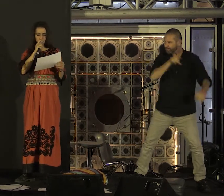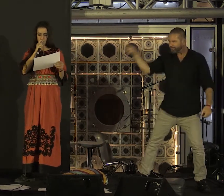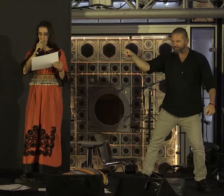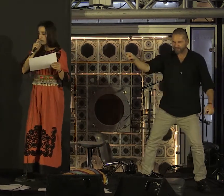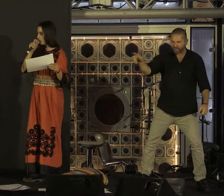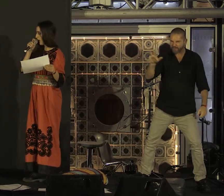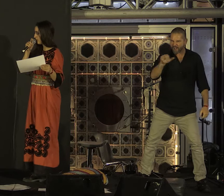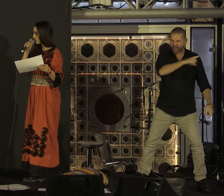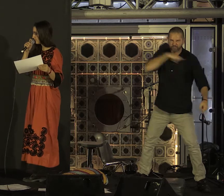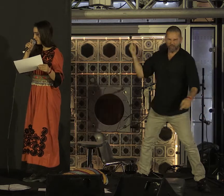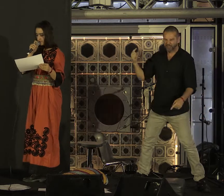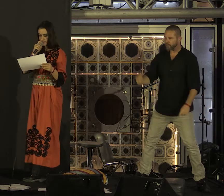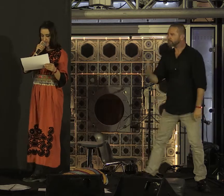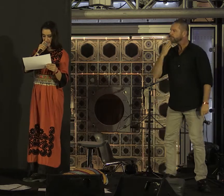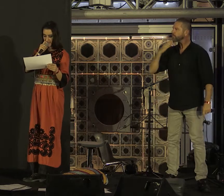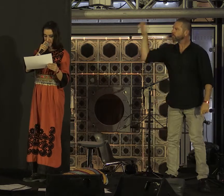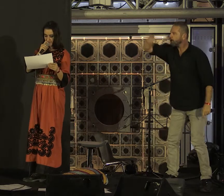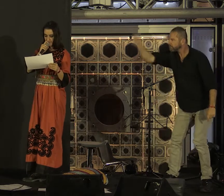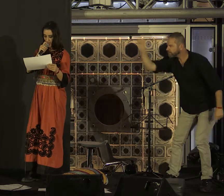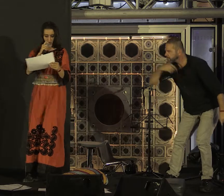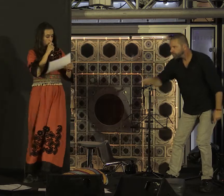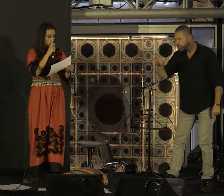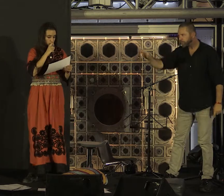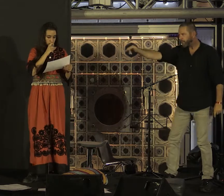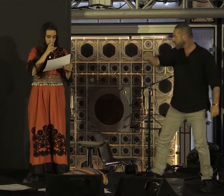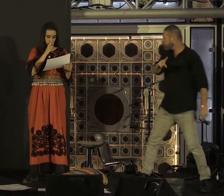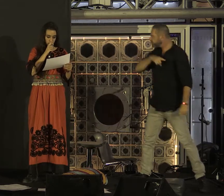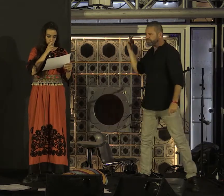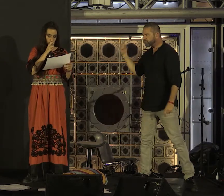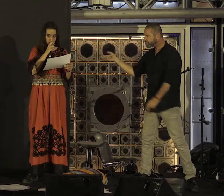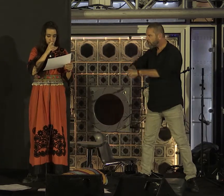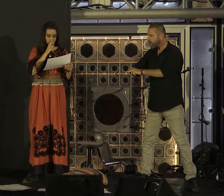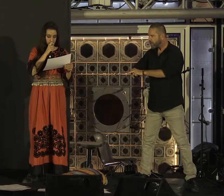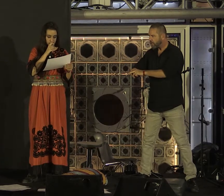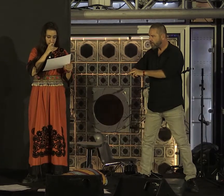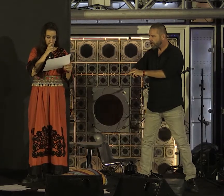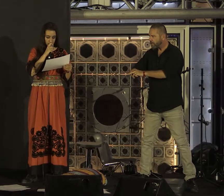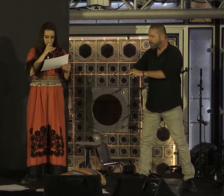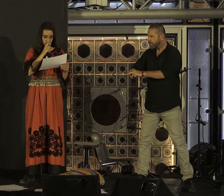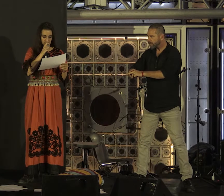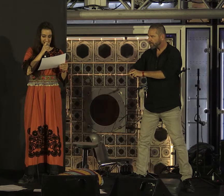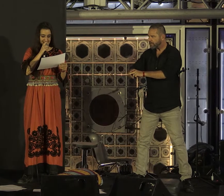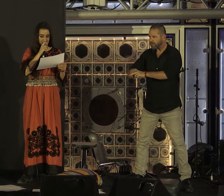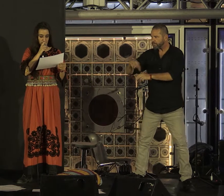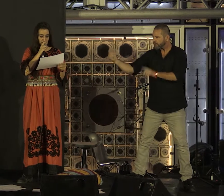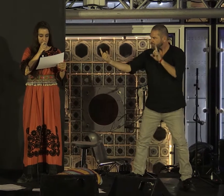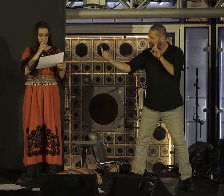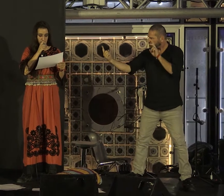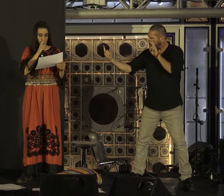Quelques pas, passage, un coup de reconnaissance, comme un sarcasme grimassant,